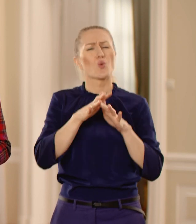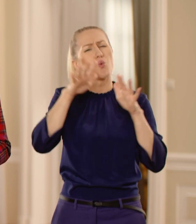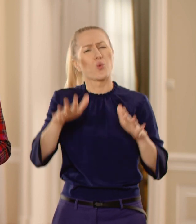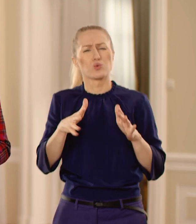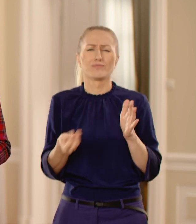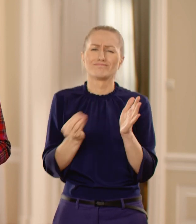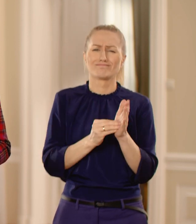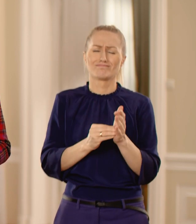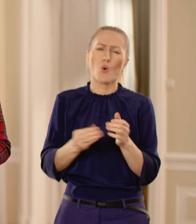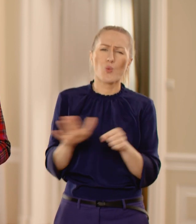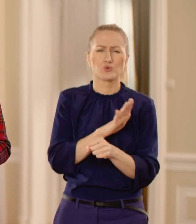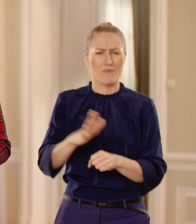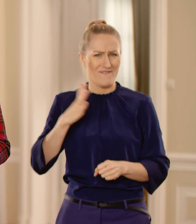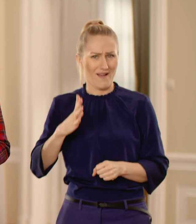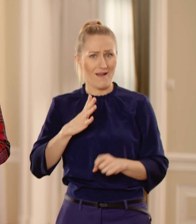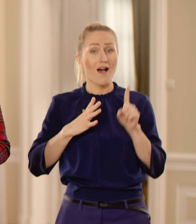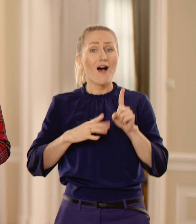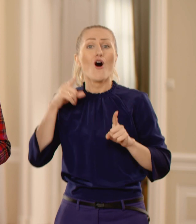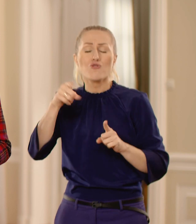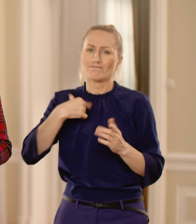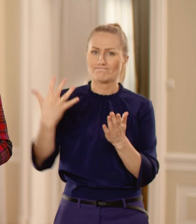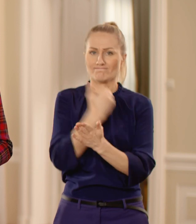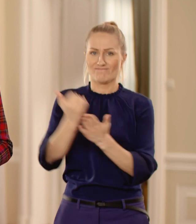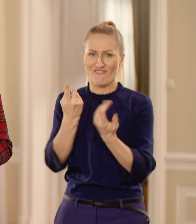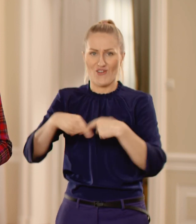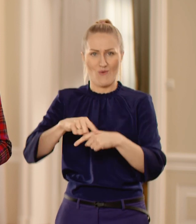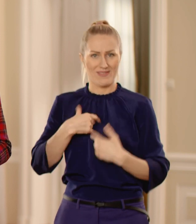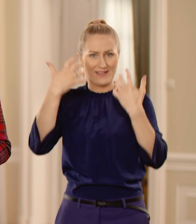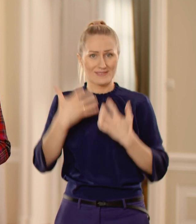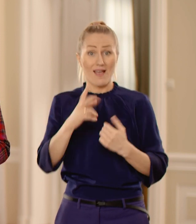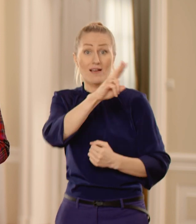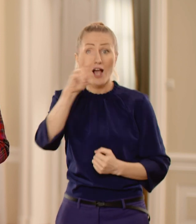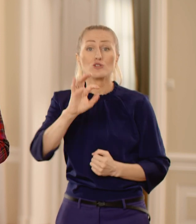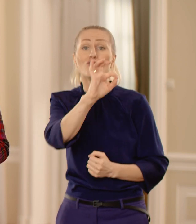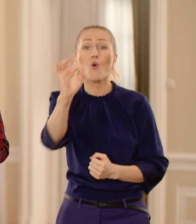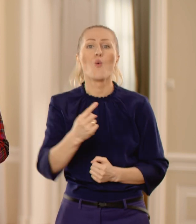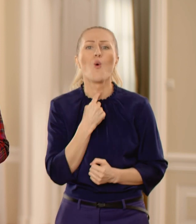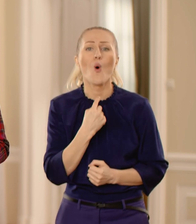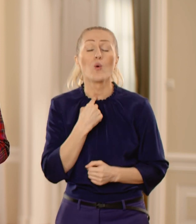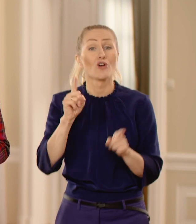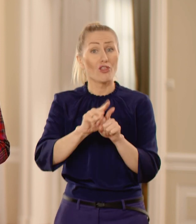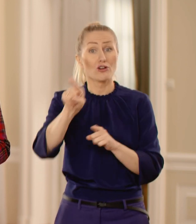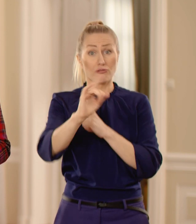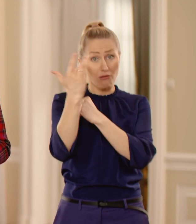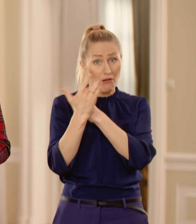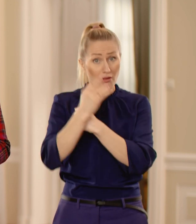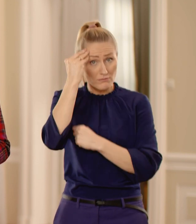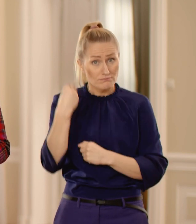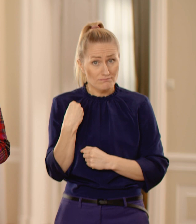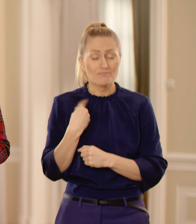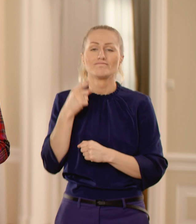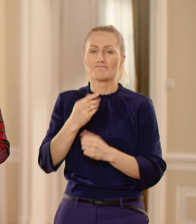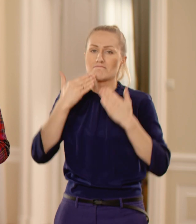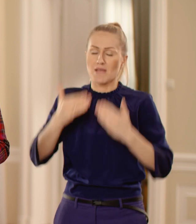do zrobienia. To są wyzwania, którym chcemy sprostać. Każdy głos w tym zakresie, także ten krytyczny, będzie dla mnie